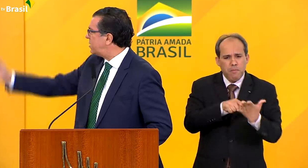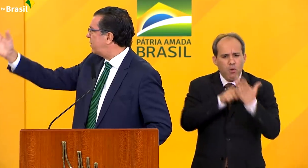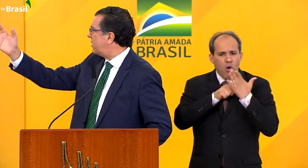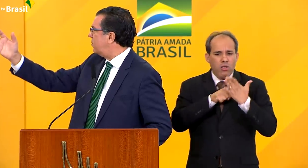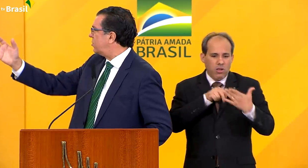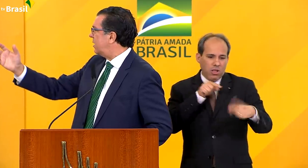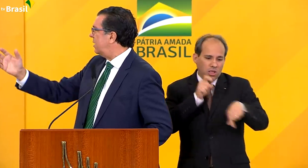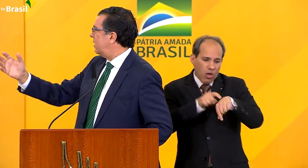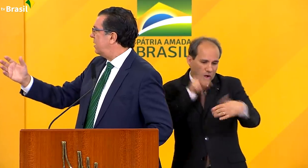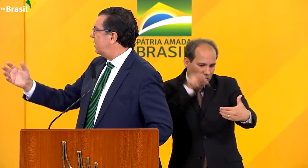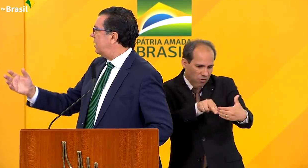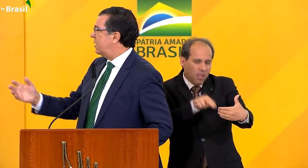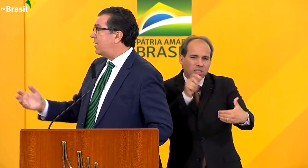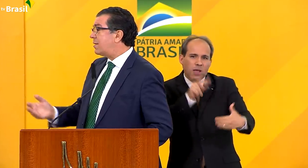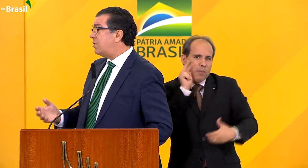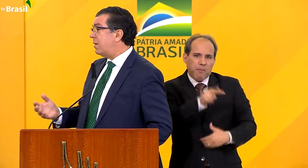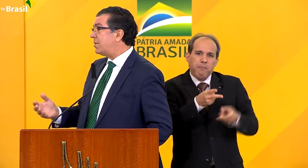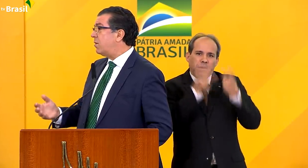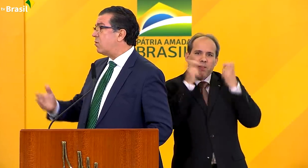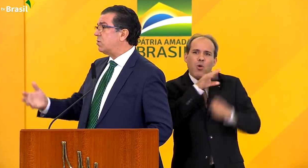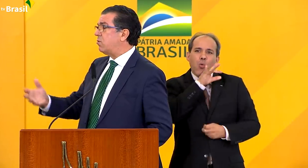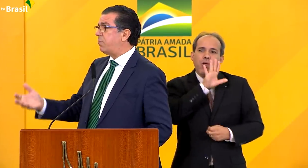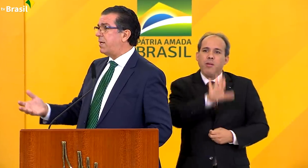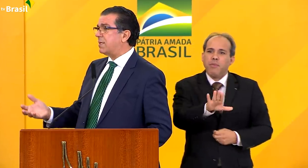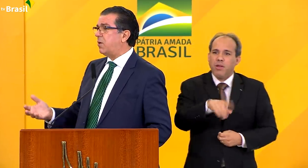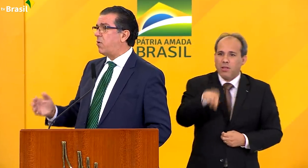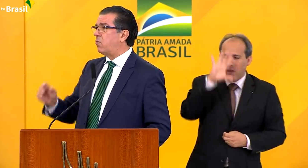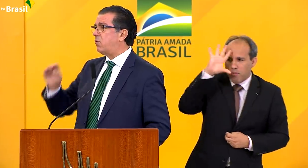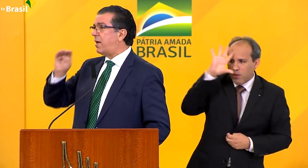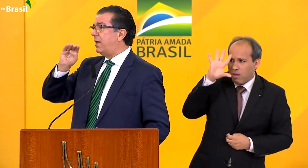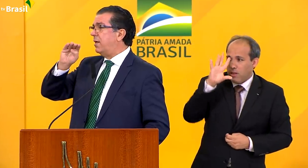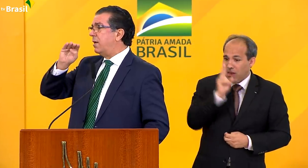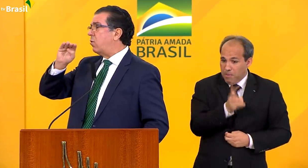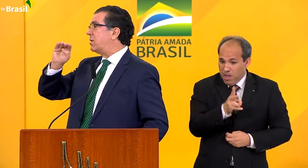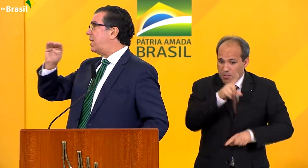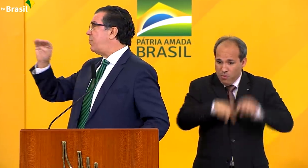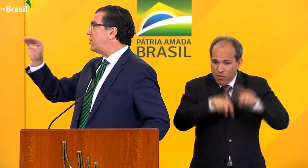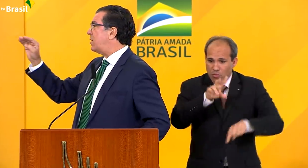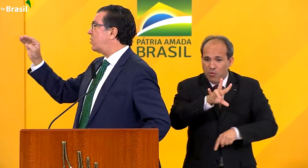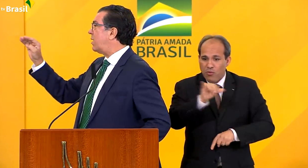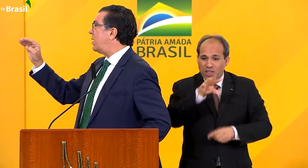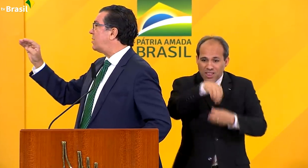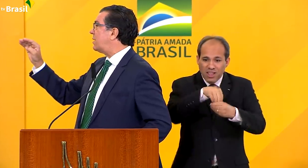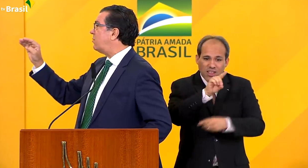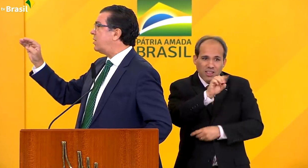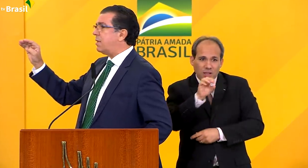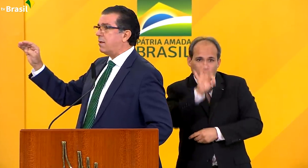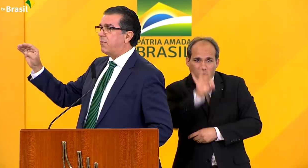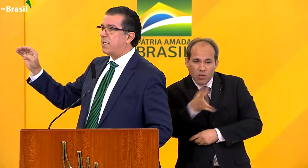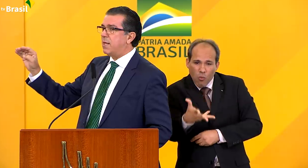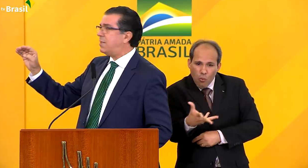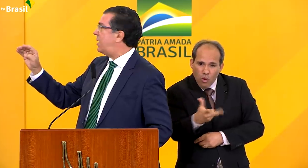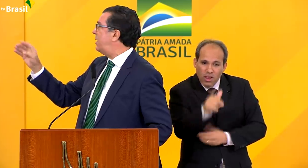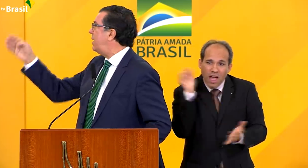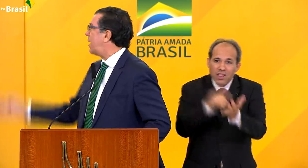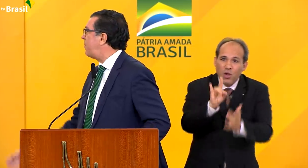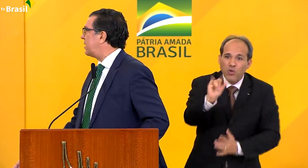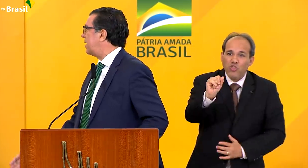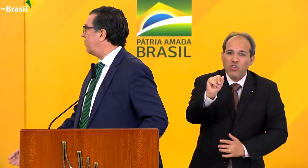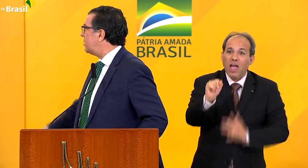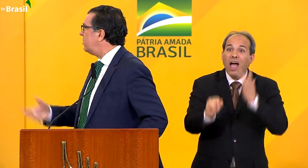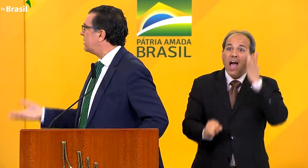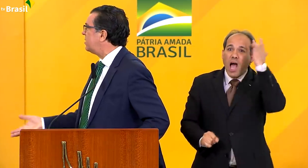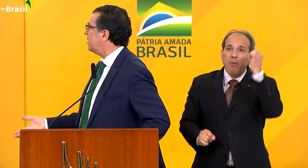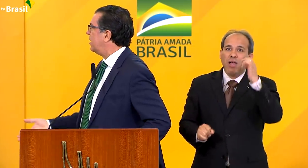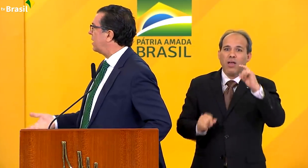logo no início da vida útil dele. E a gente imagina, o consumidor pensa que o produto vai com 100% de qualidade até o dia da validade e ali ele